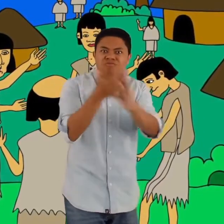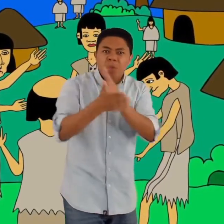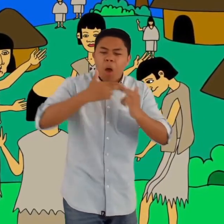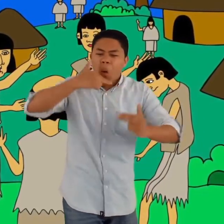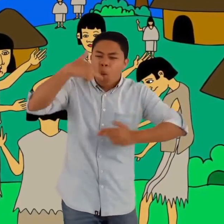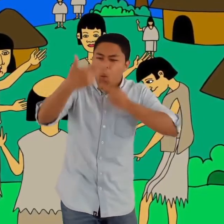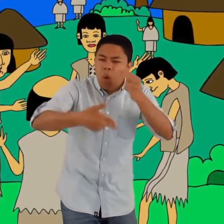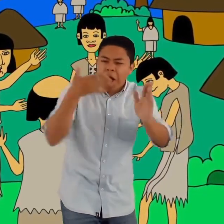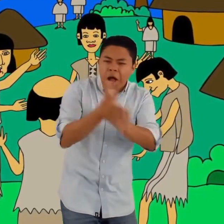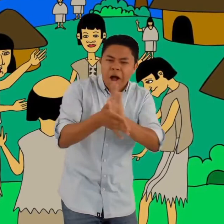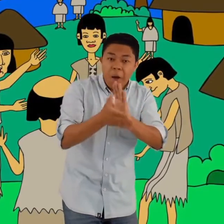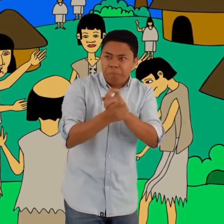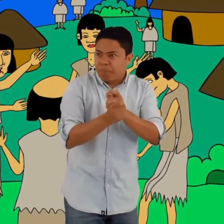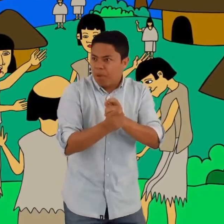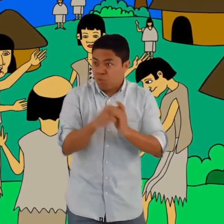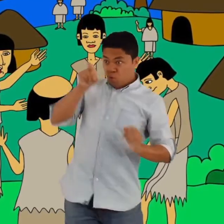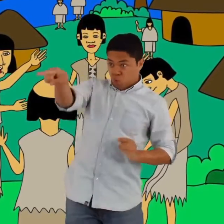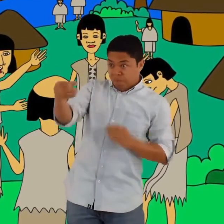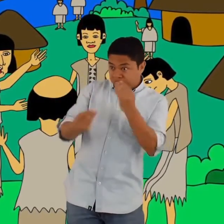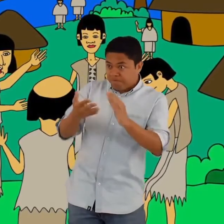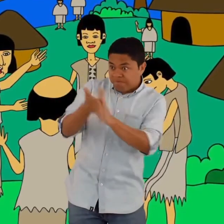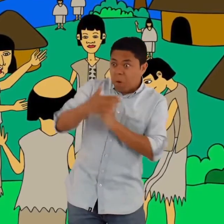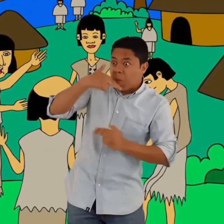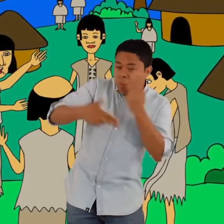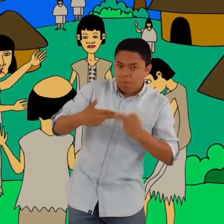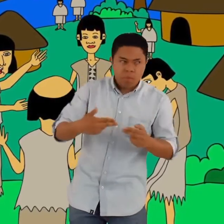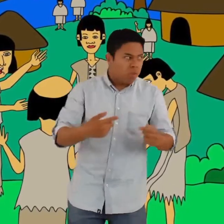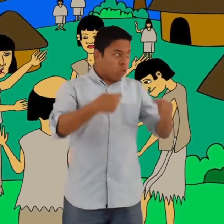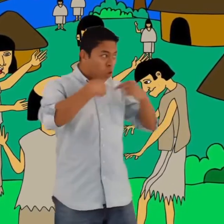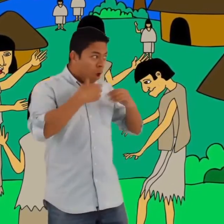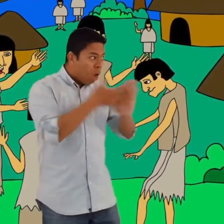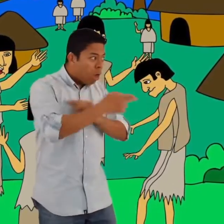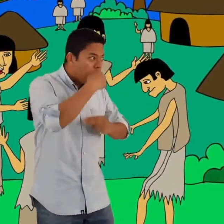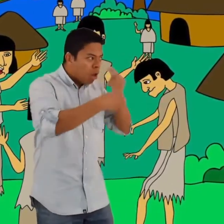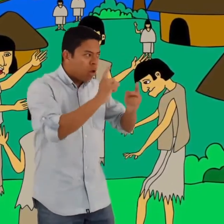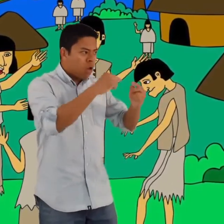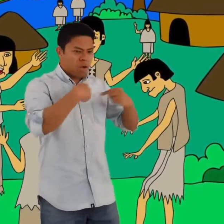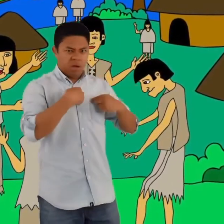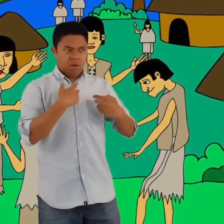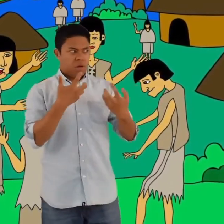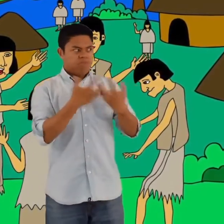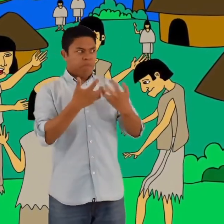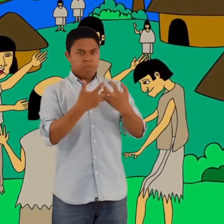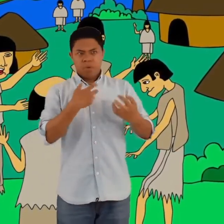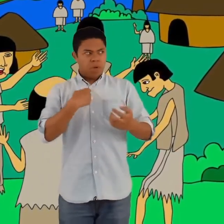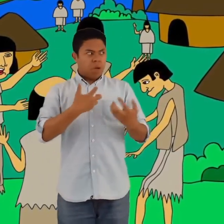distraerse, algunos propusieron que se contaran historias, pero ninguno lo hacía, pues no sabían hacerlo.